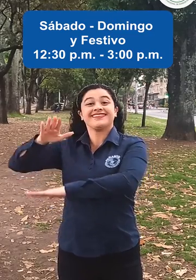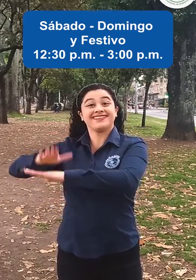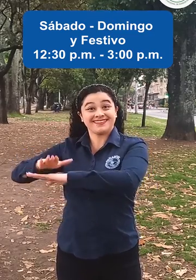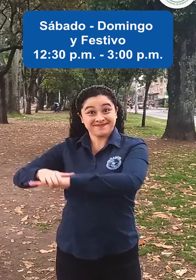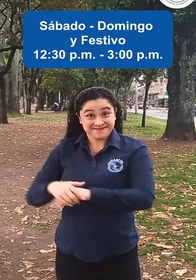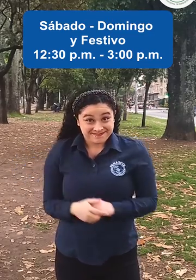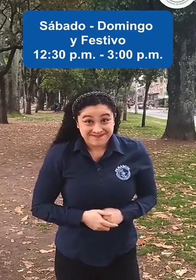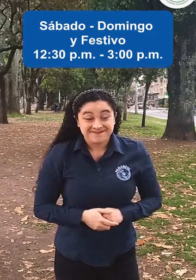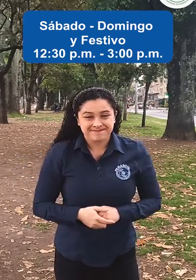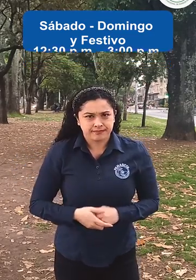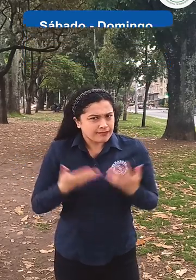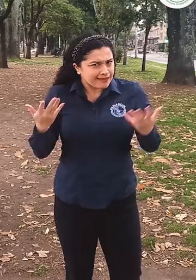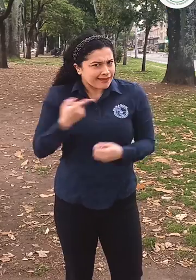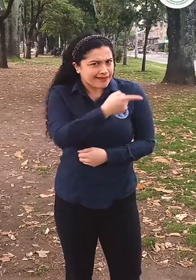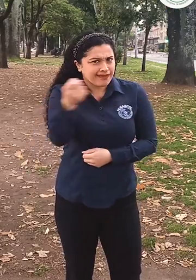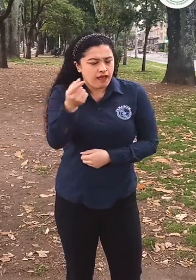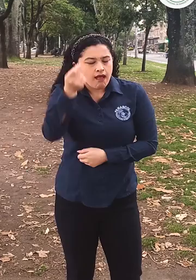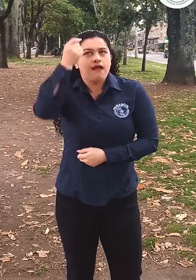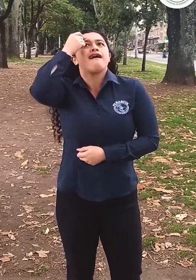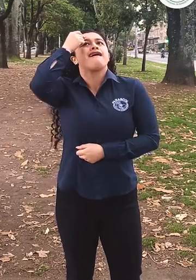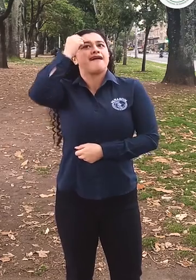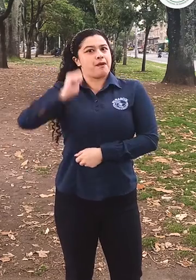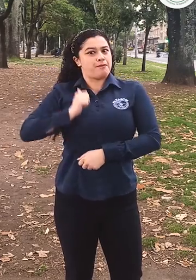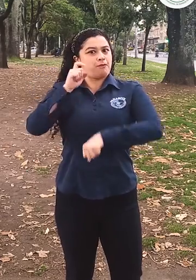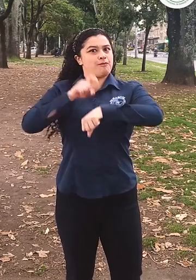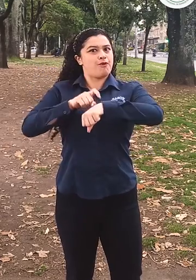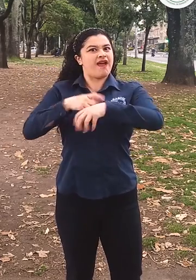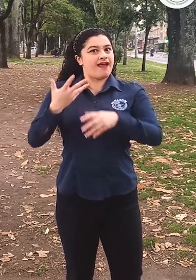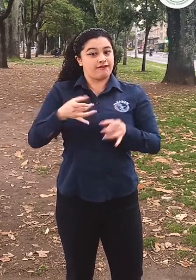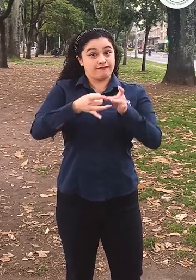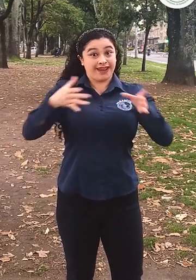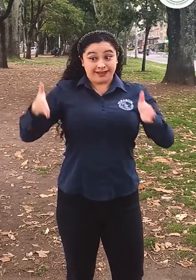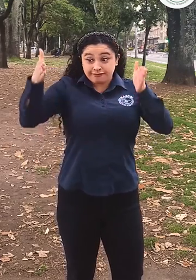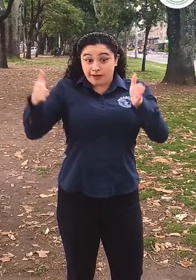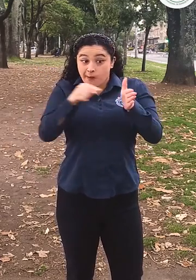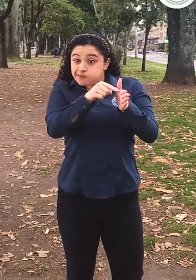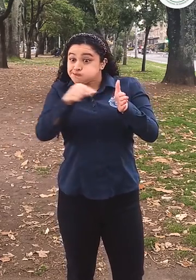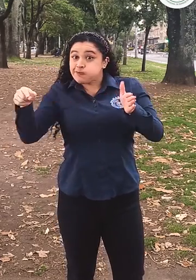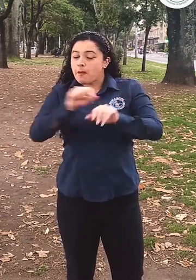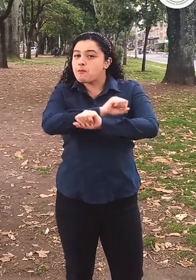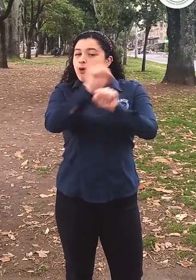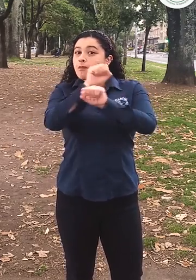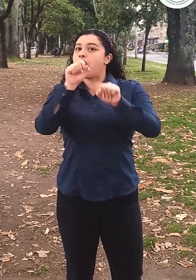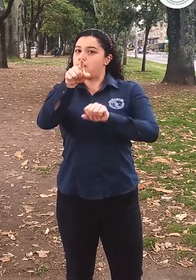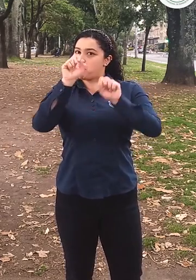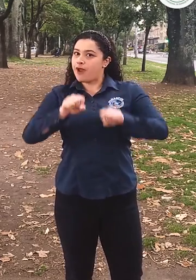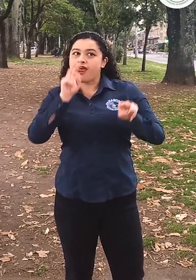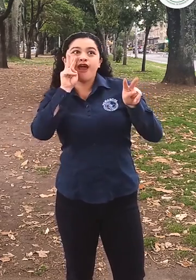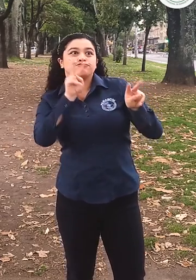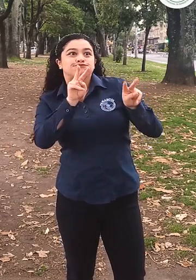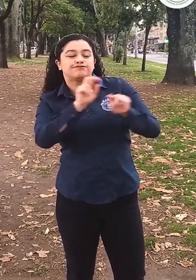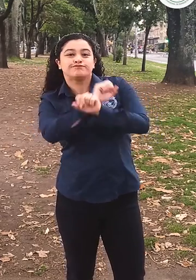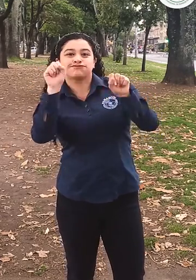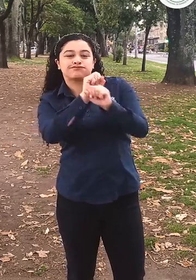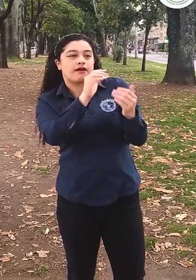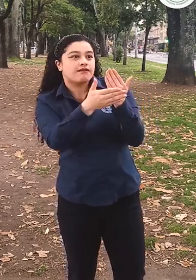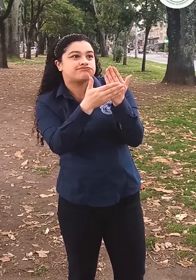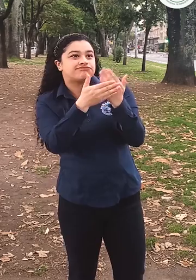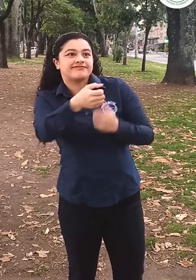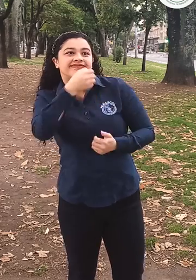del día hasta las 3 de la tarde. Así que durante esta temporada aprovechen y vean el noticiero por la mañana. Después